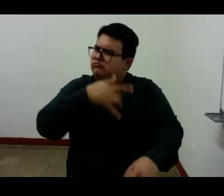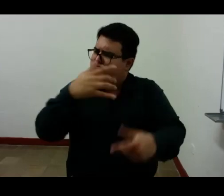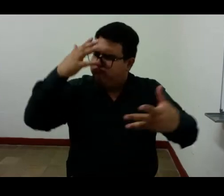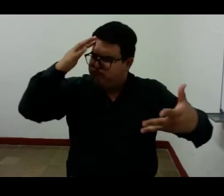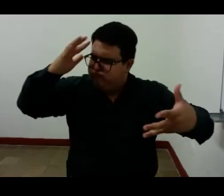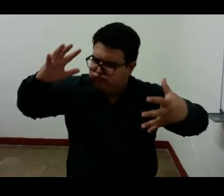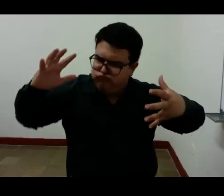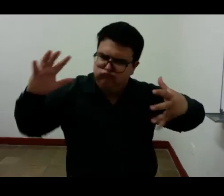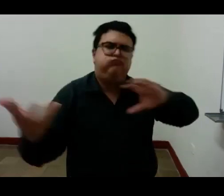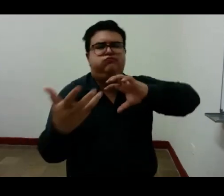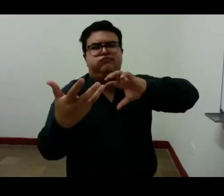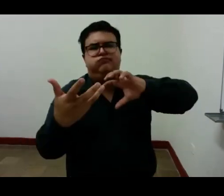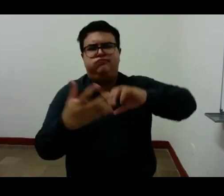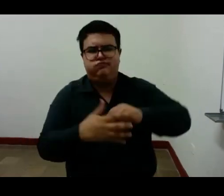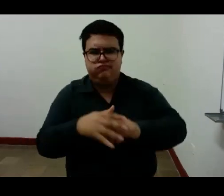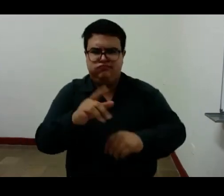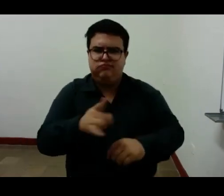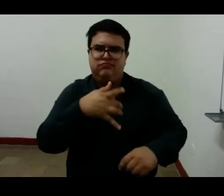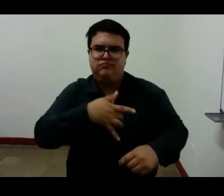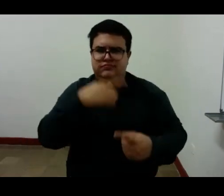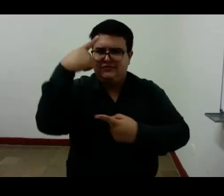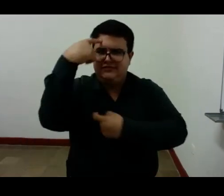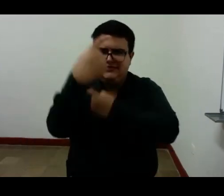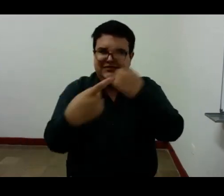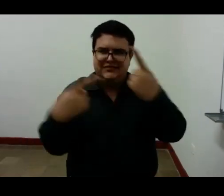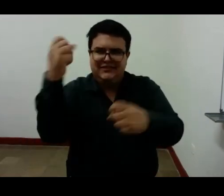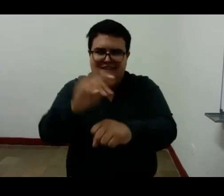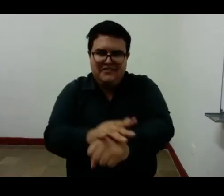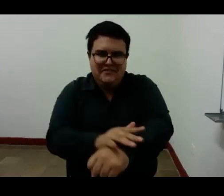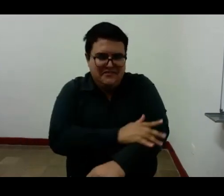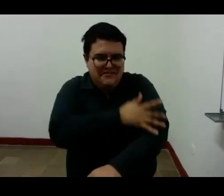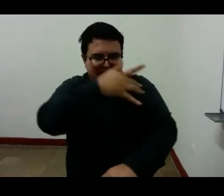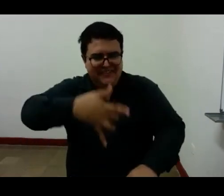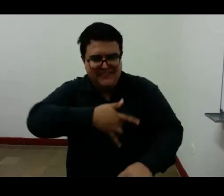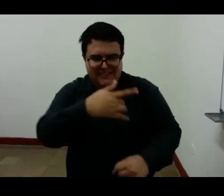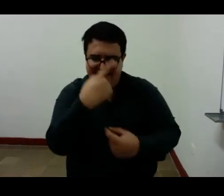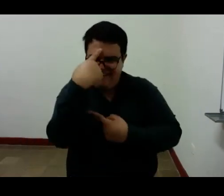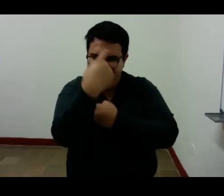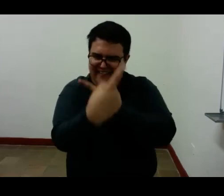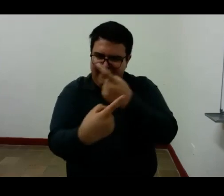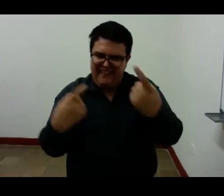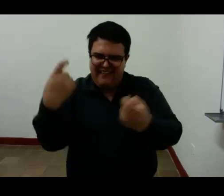el asombro general con frecuencia se forma instantáneamente